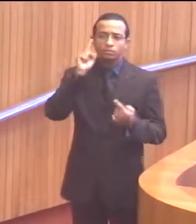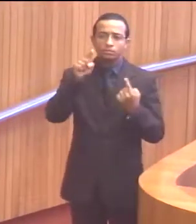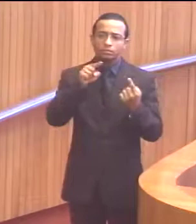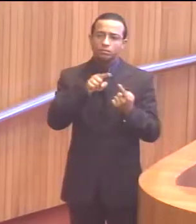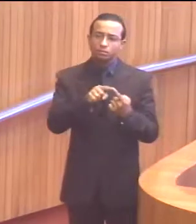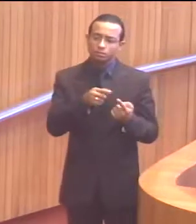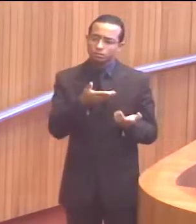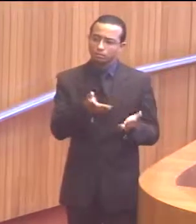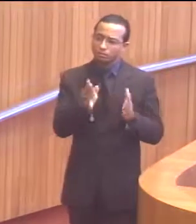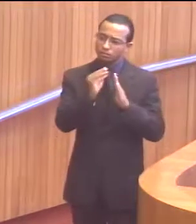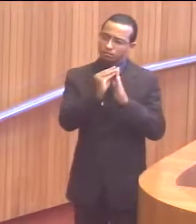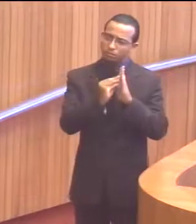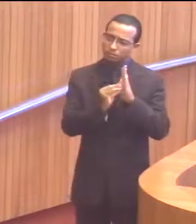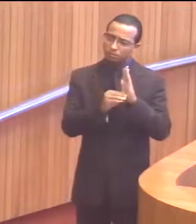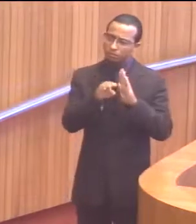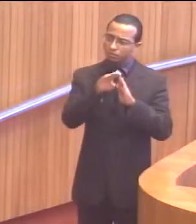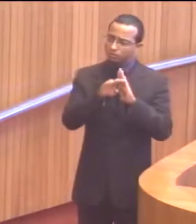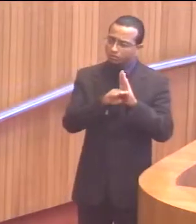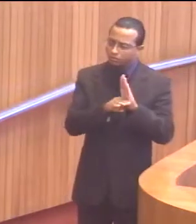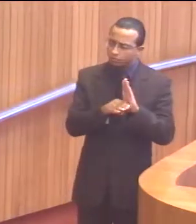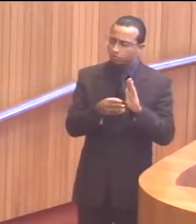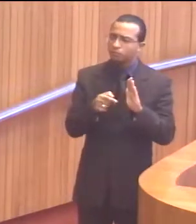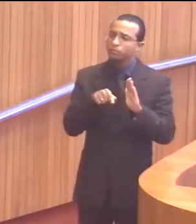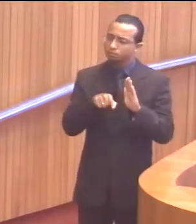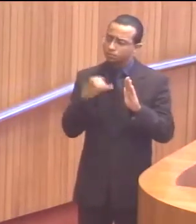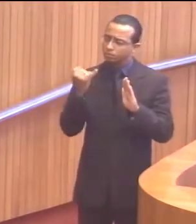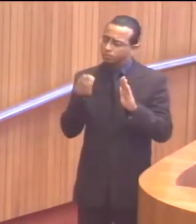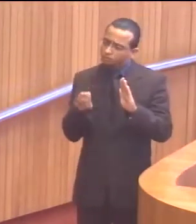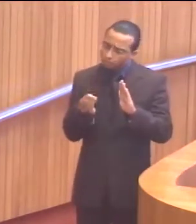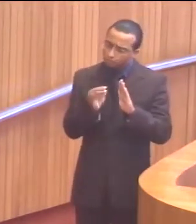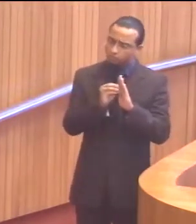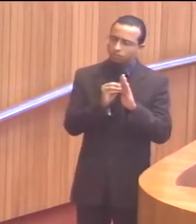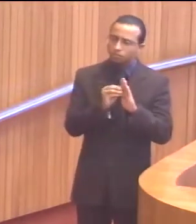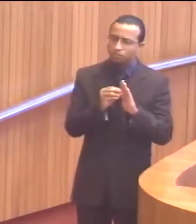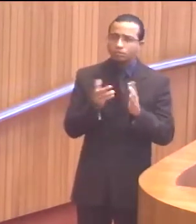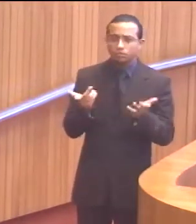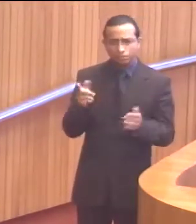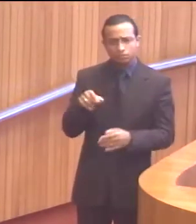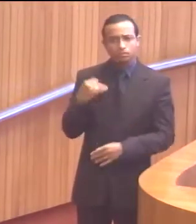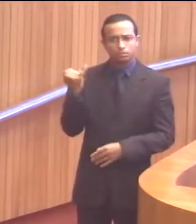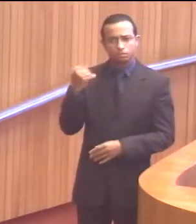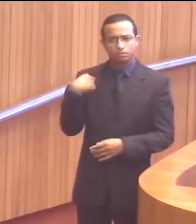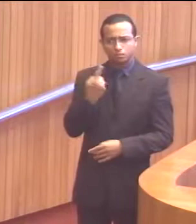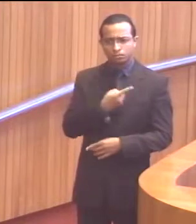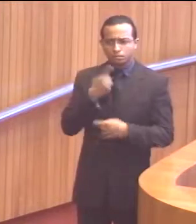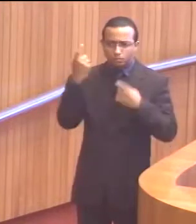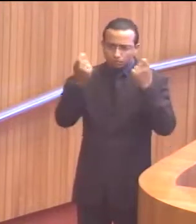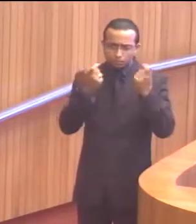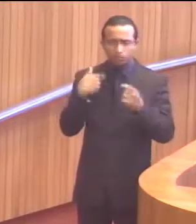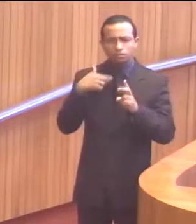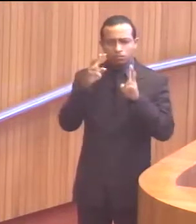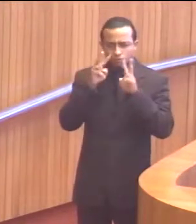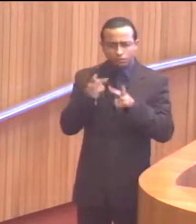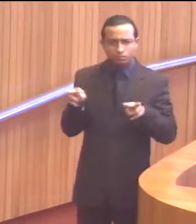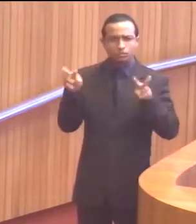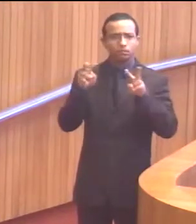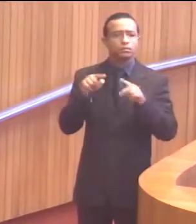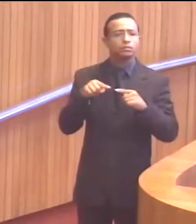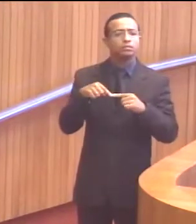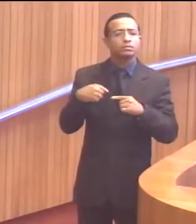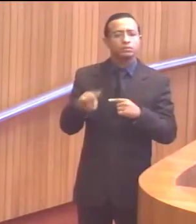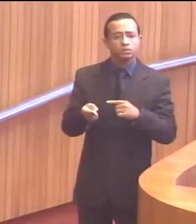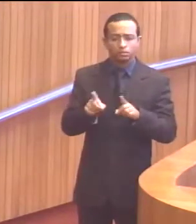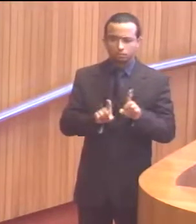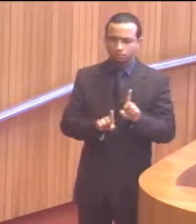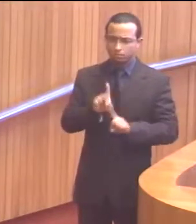finalidade? Então, é fundamental que a gente tenha essa preocupação. E eu vi lá, depois que saiu o ranqueamento,